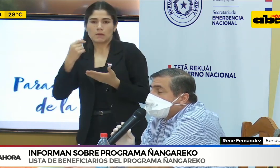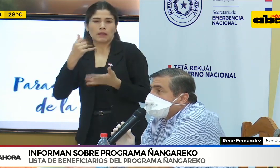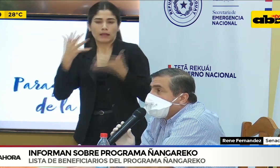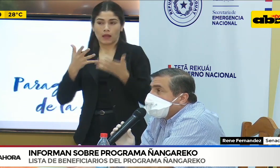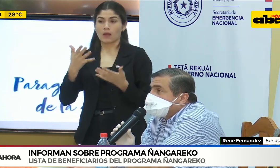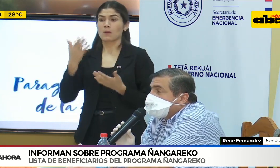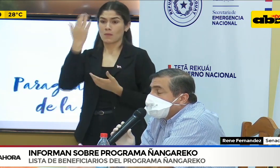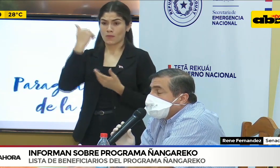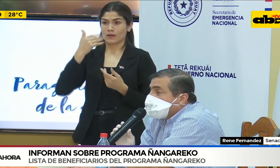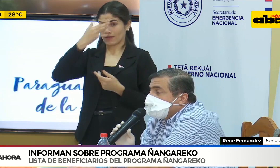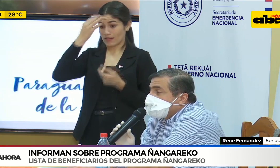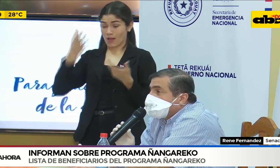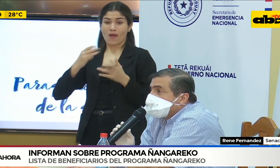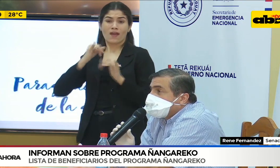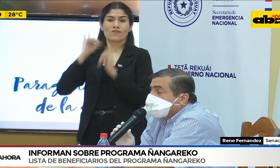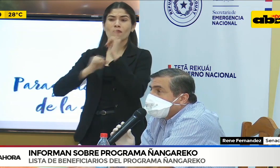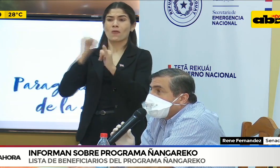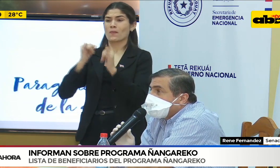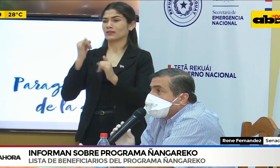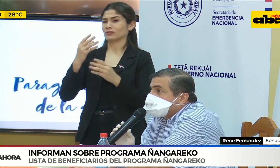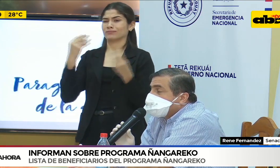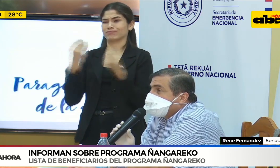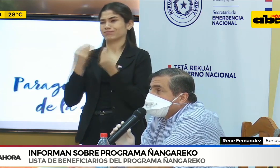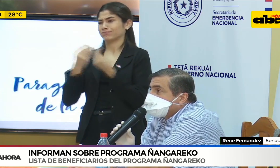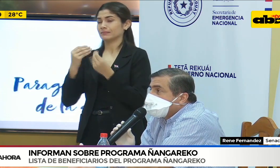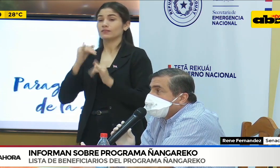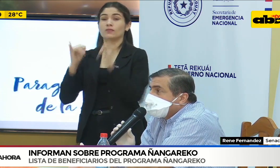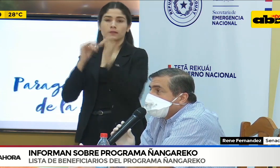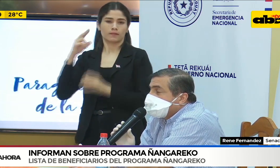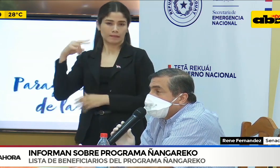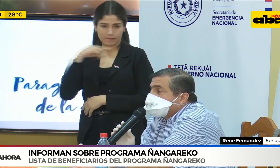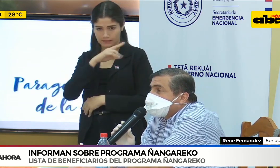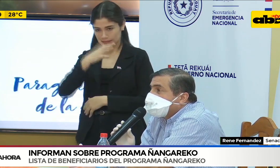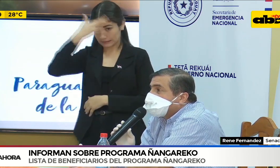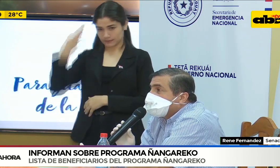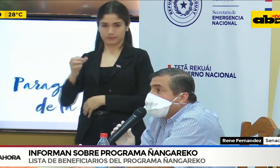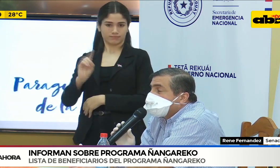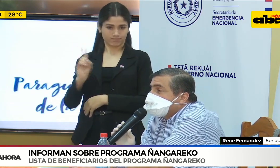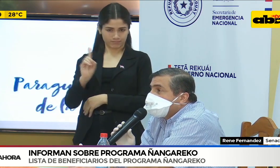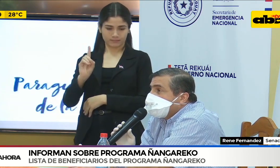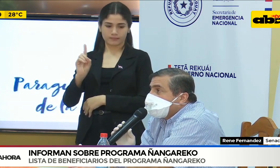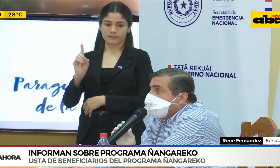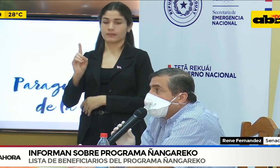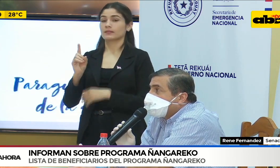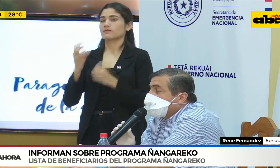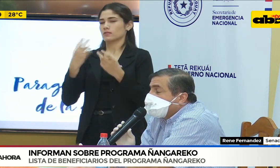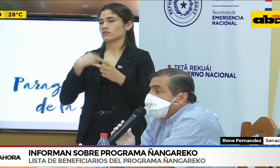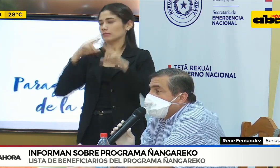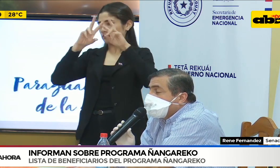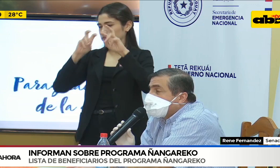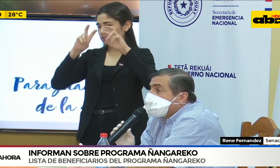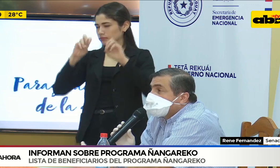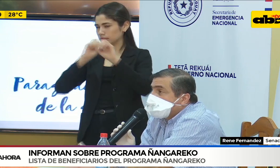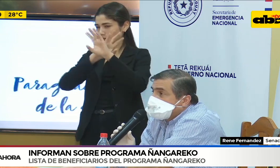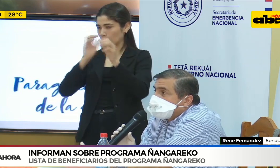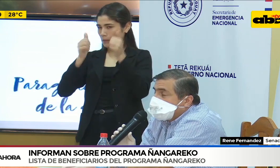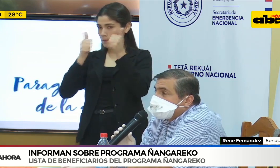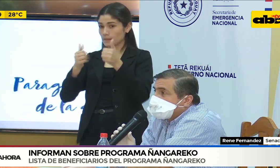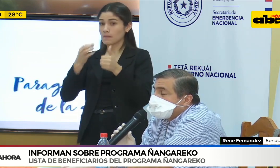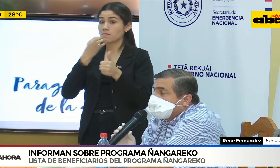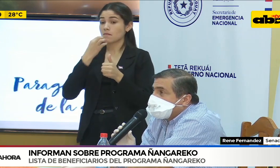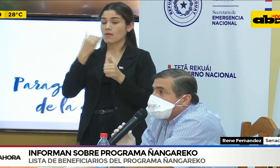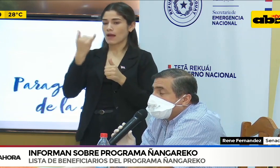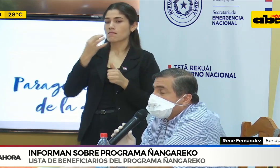que llega dentro de todas estas solicitudes. Inclusive existe la posibilidad de que terceros